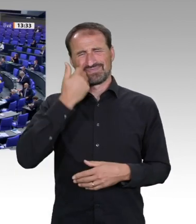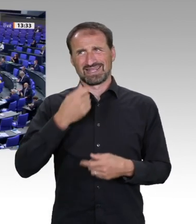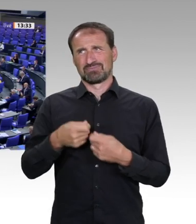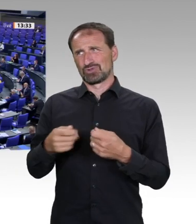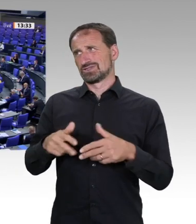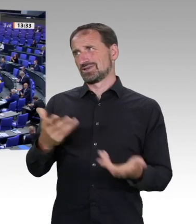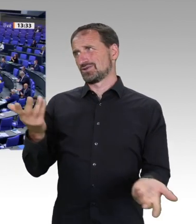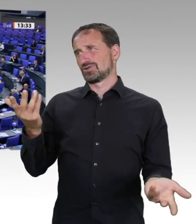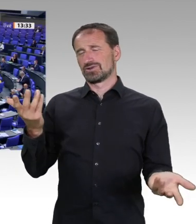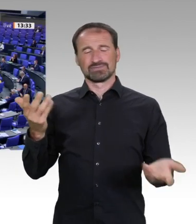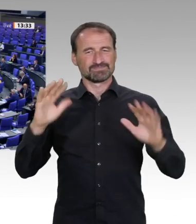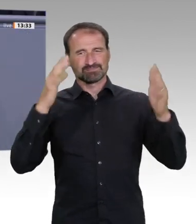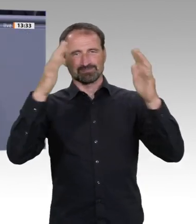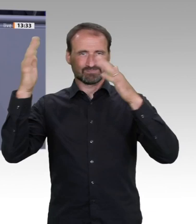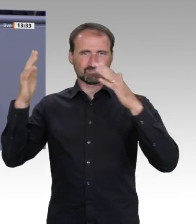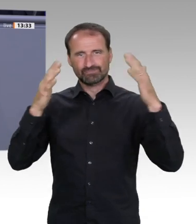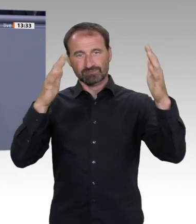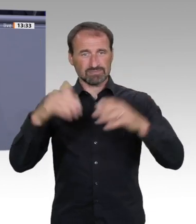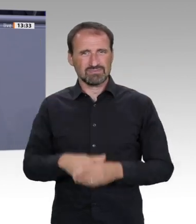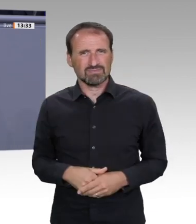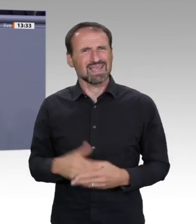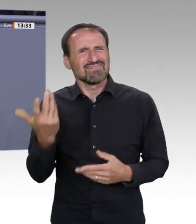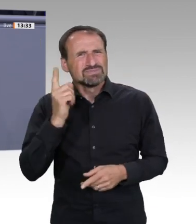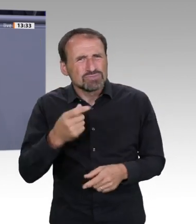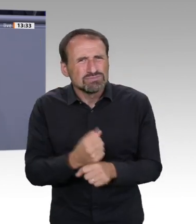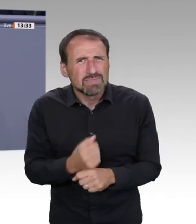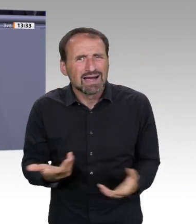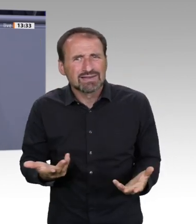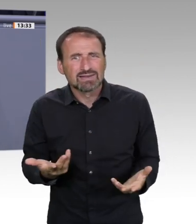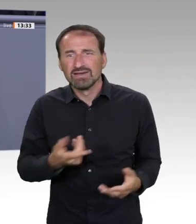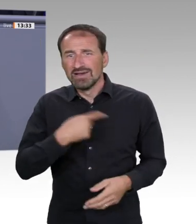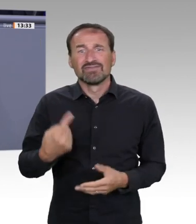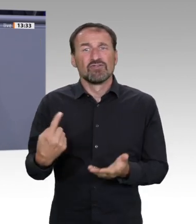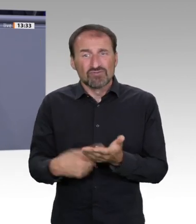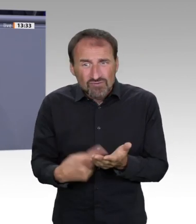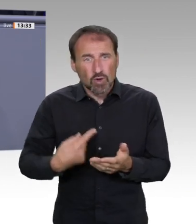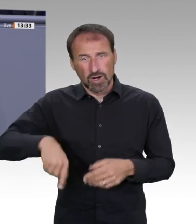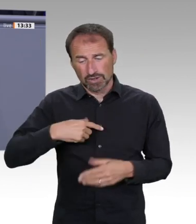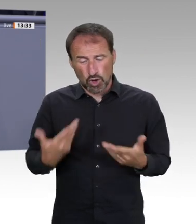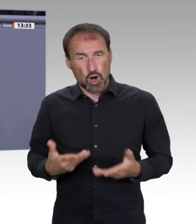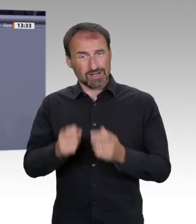Da, wo Sie Geld ausgeben, tun Sie das ja bekanntermaßen intransparent und unfair, wie im Falle der